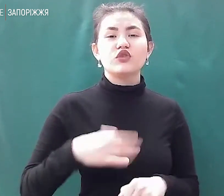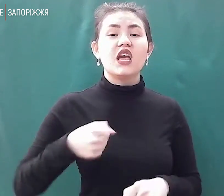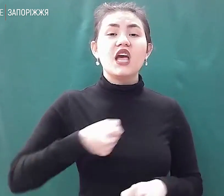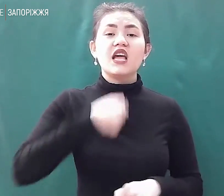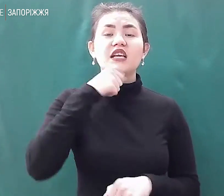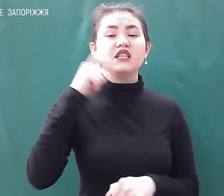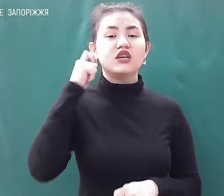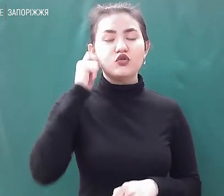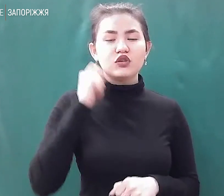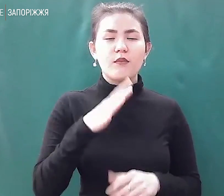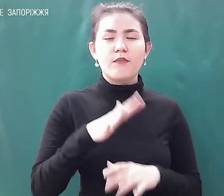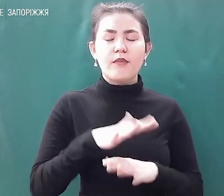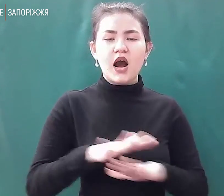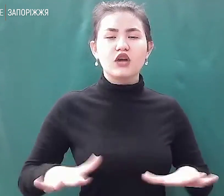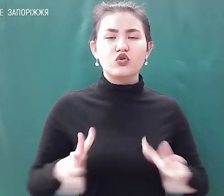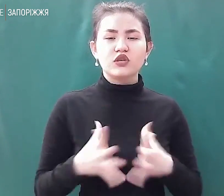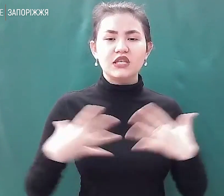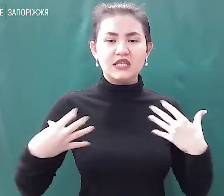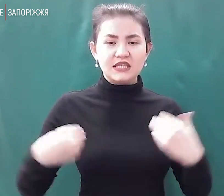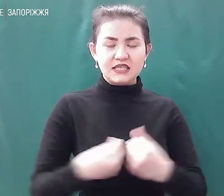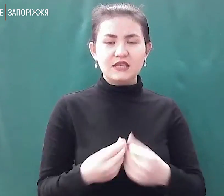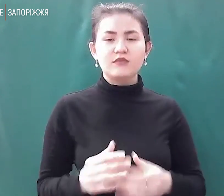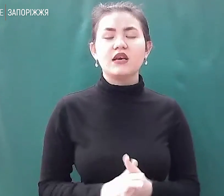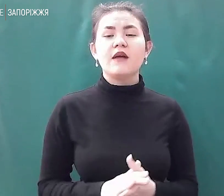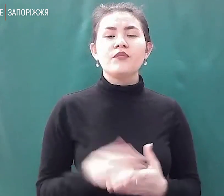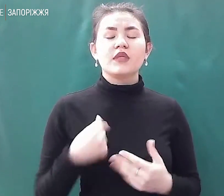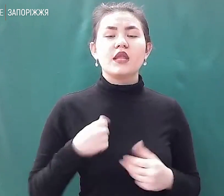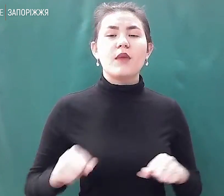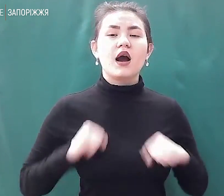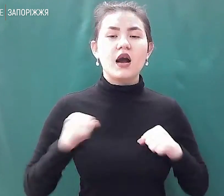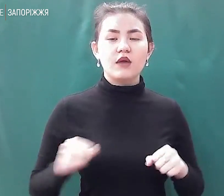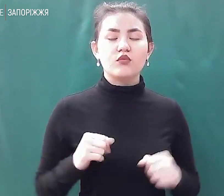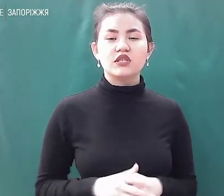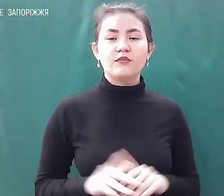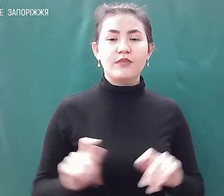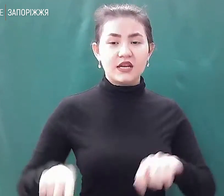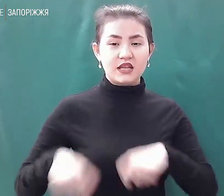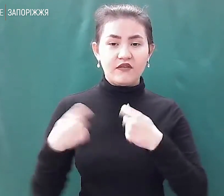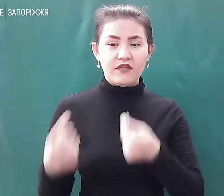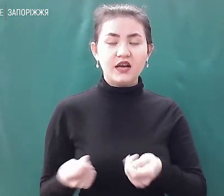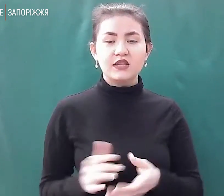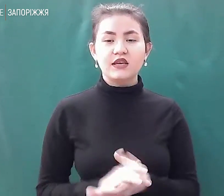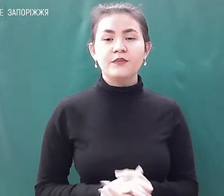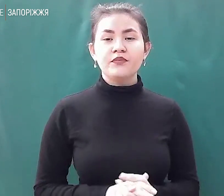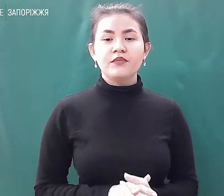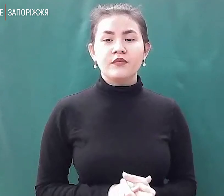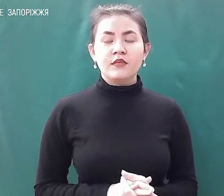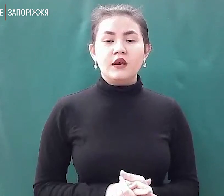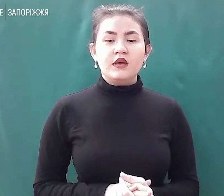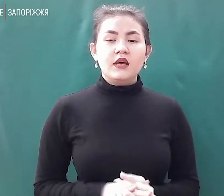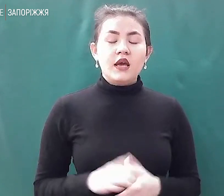сім'ї, яким ми намагаємося або передавати, люди приходять і передаємо через них,